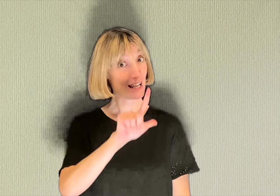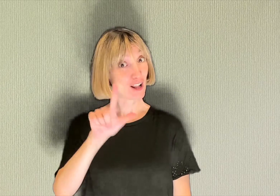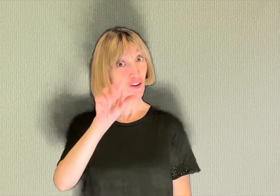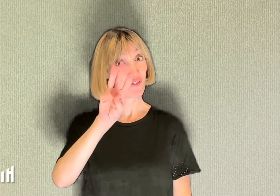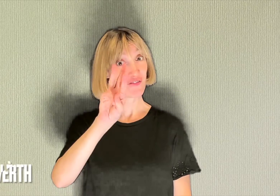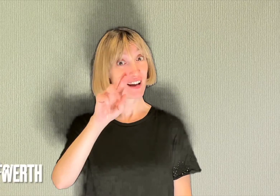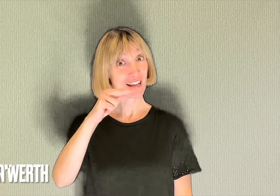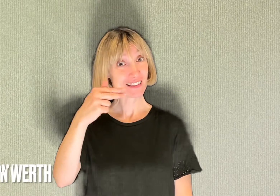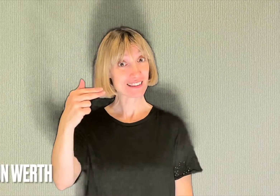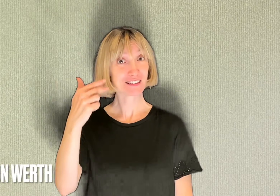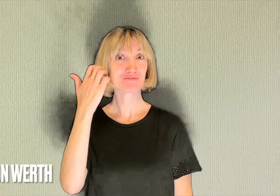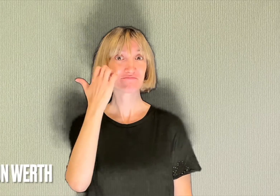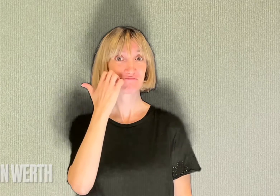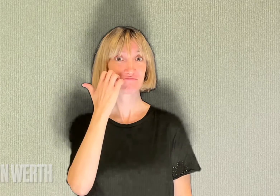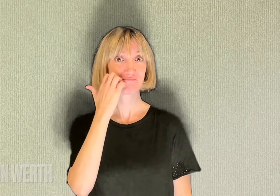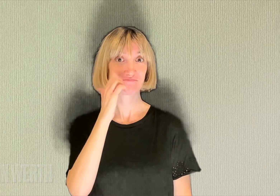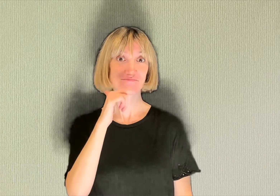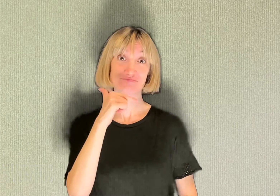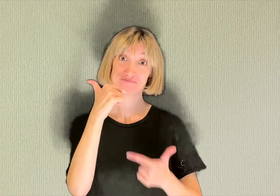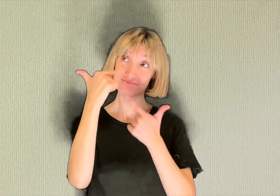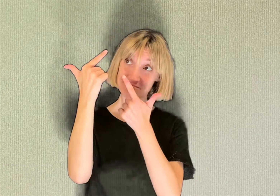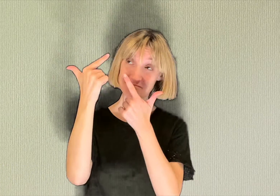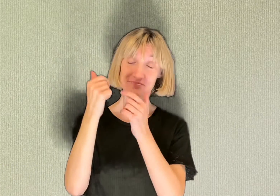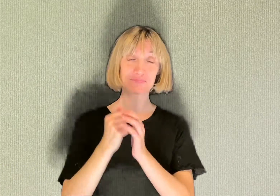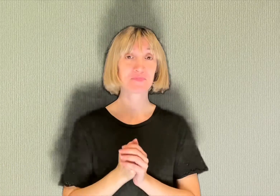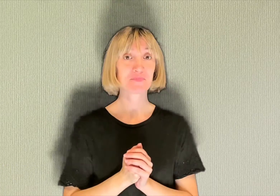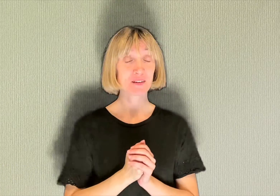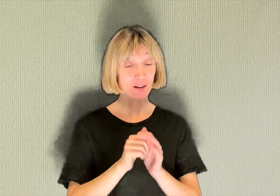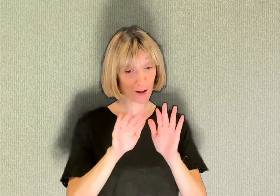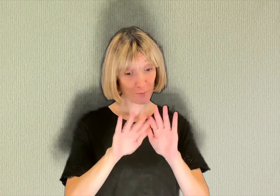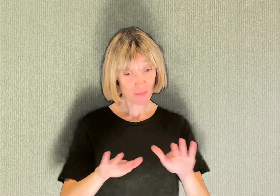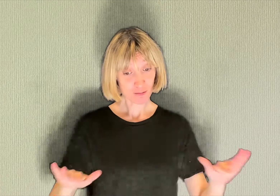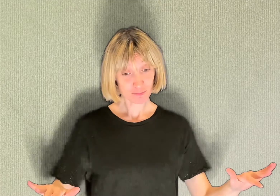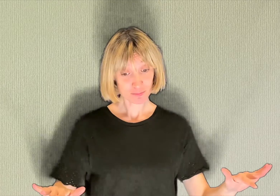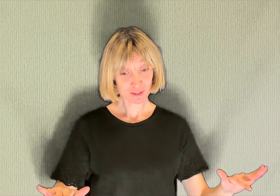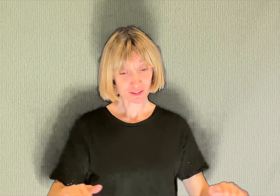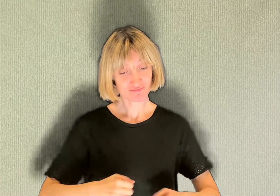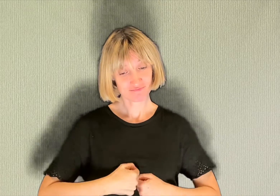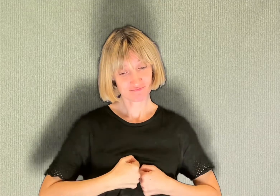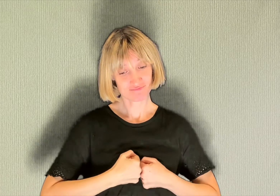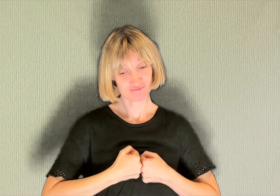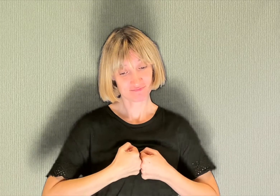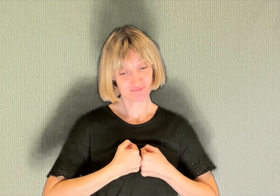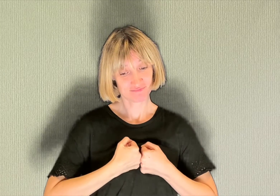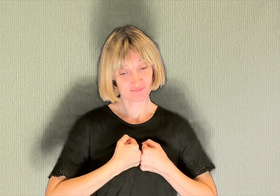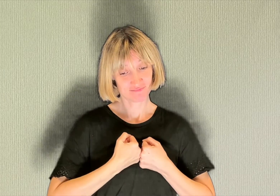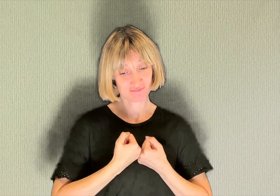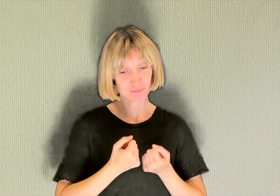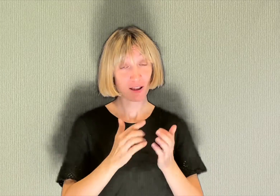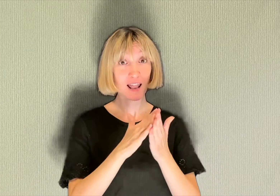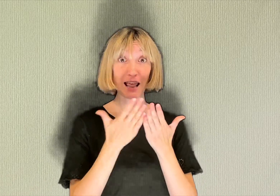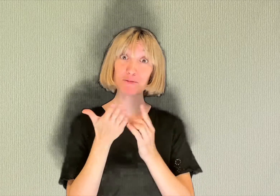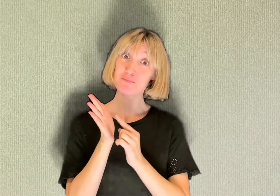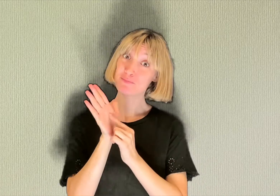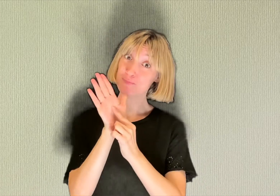A Leon Wirt Domando perdono ai bambini di aver dedicato questo libro a una persona grande.